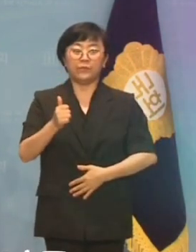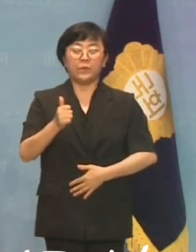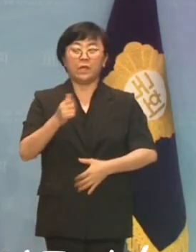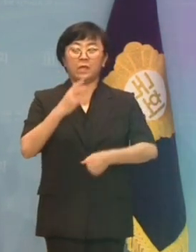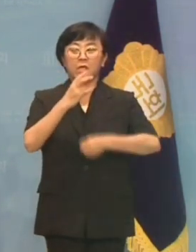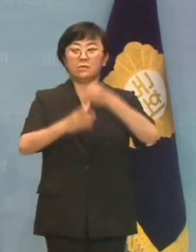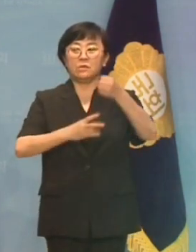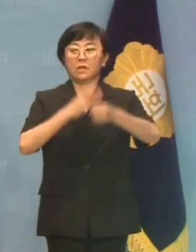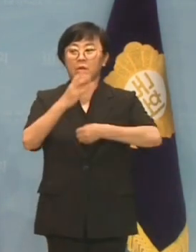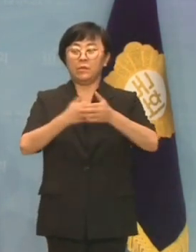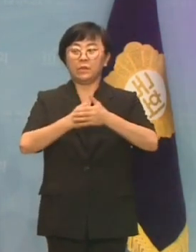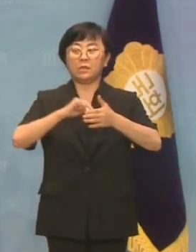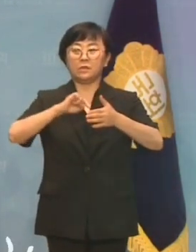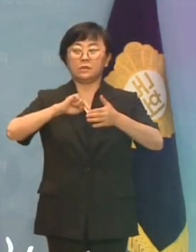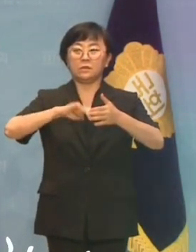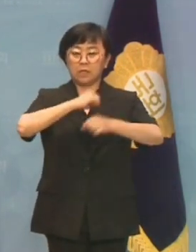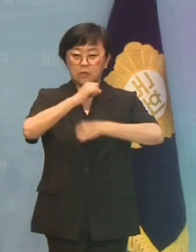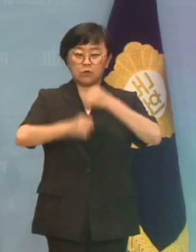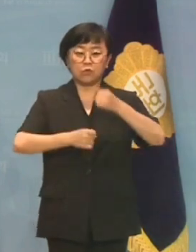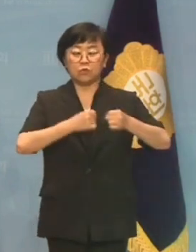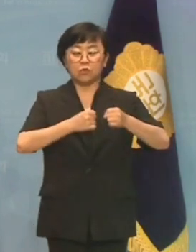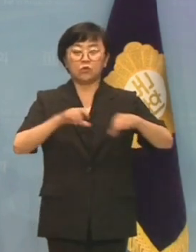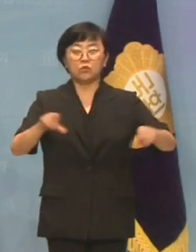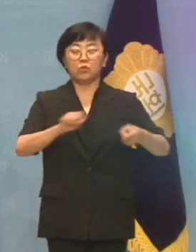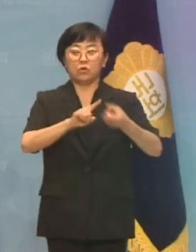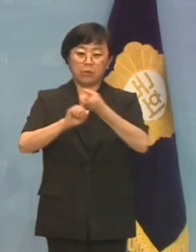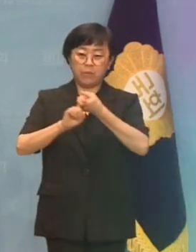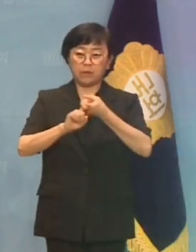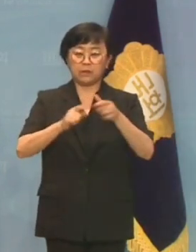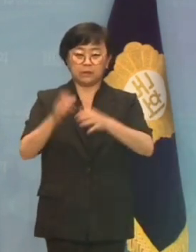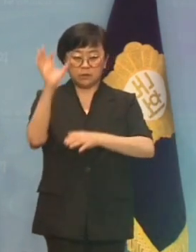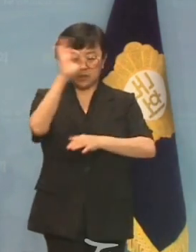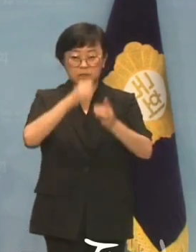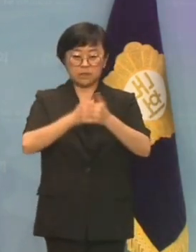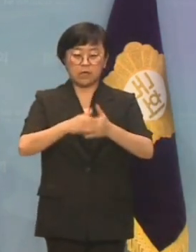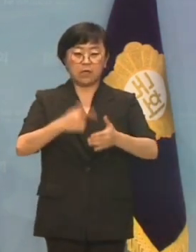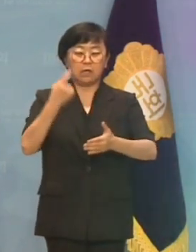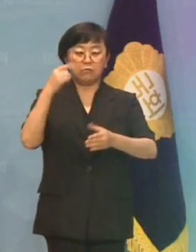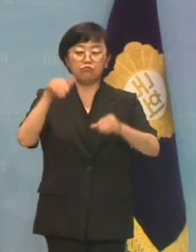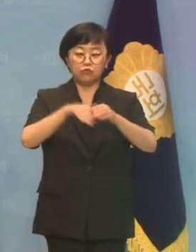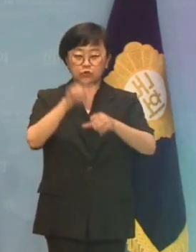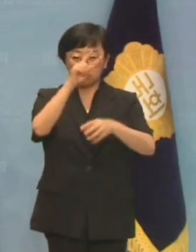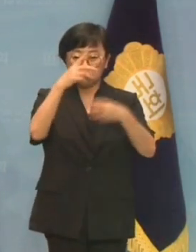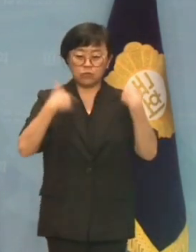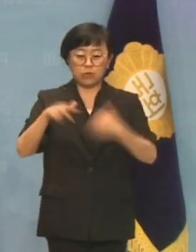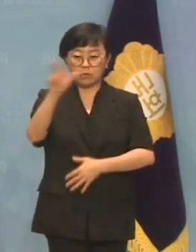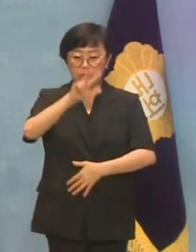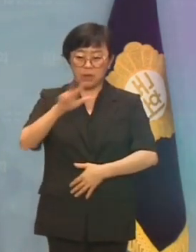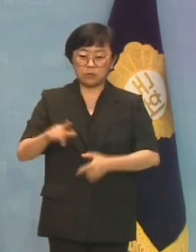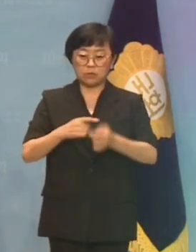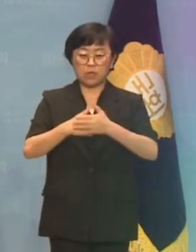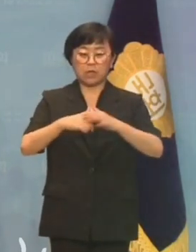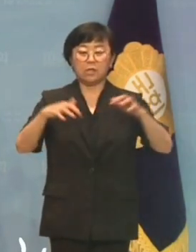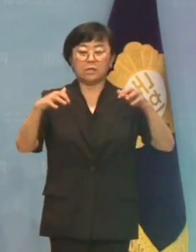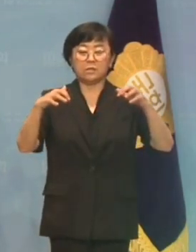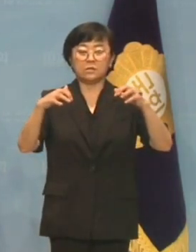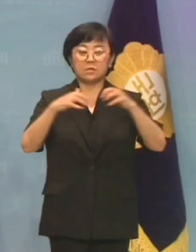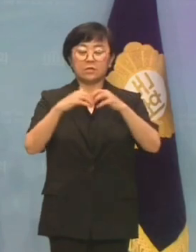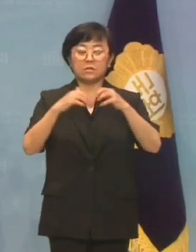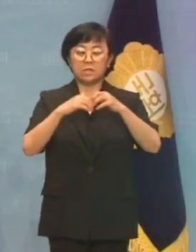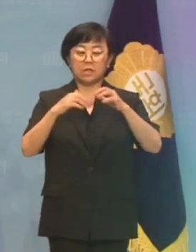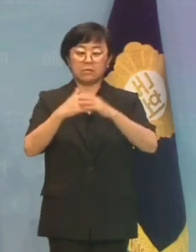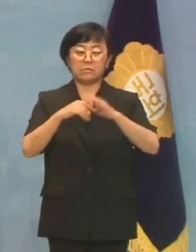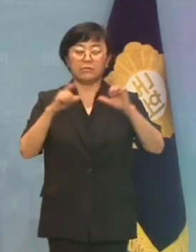24년 만에 자유총연맹을 찾아 문재인 정부의 한반도 평화 프로세스를 종전선언 합창,